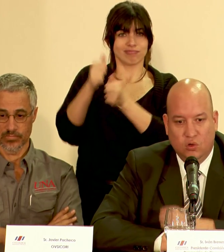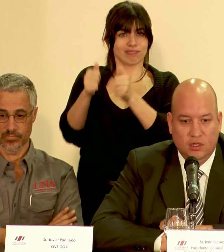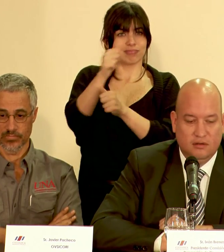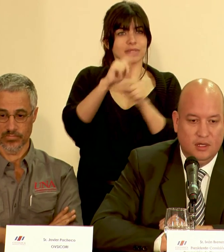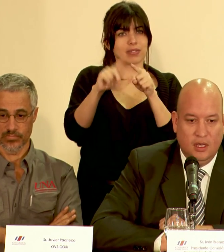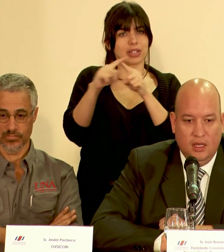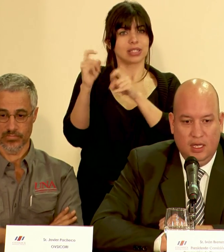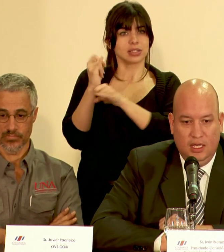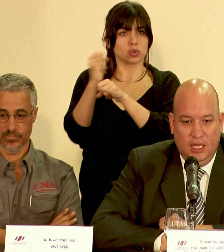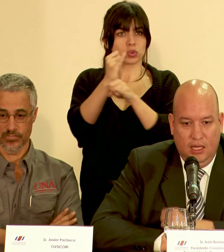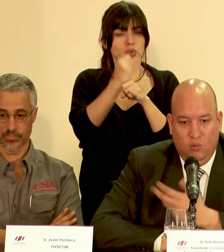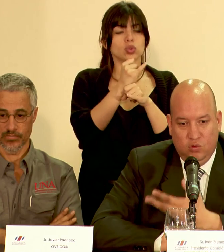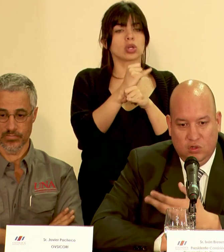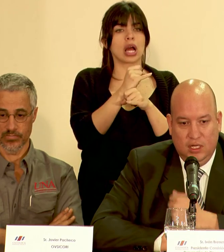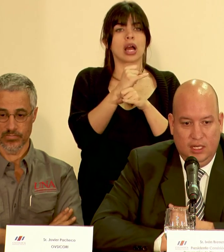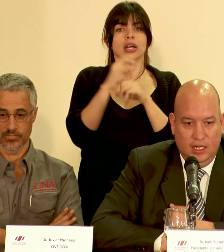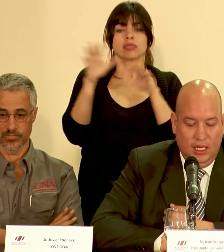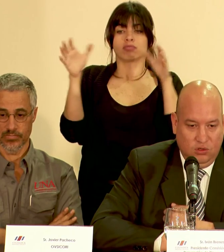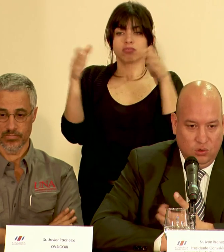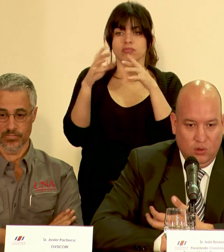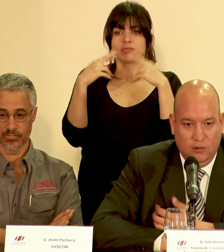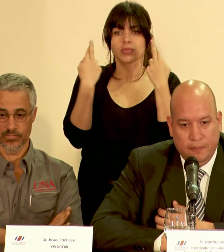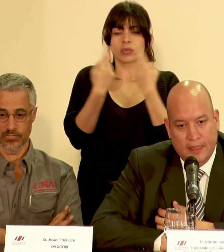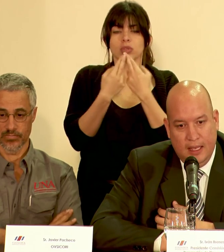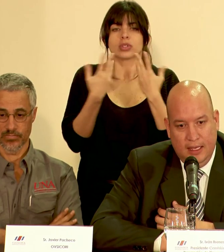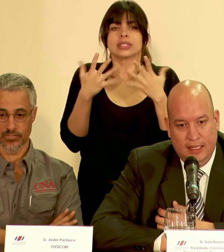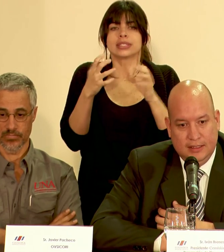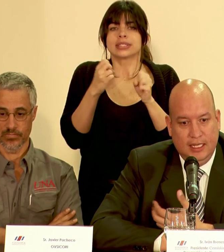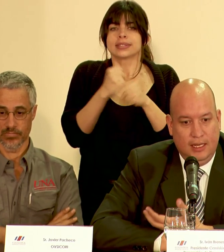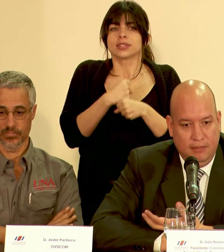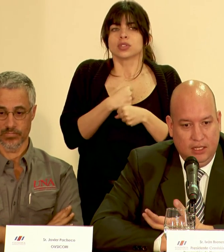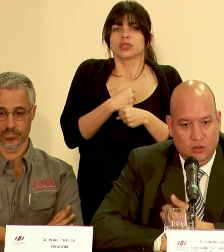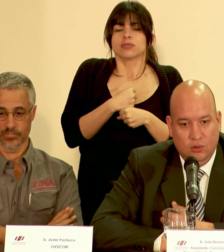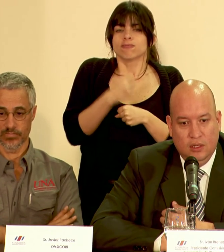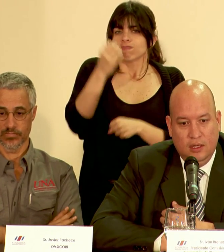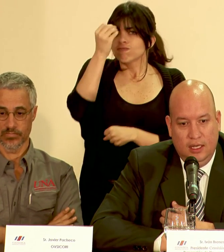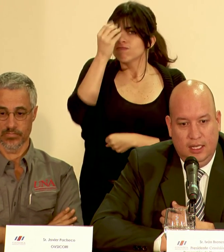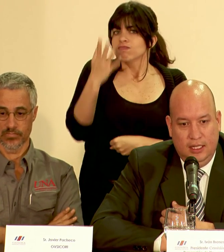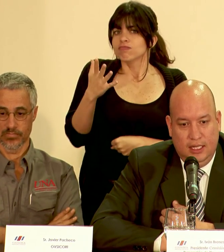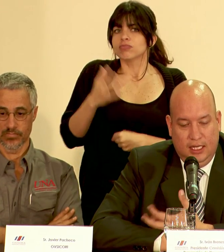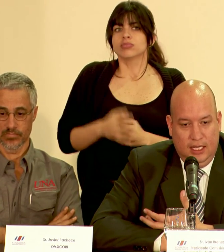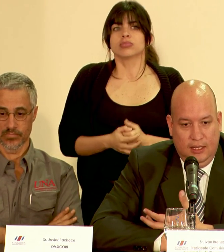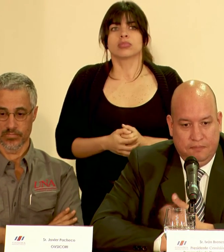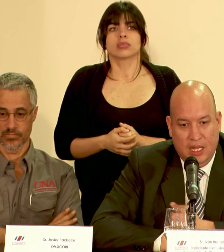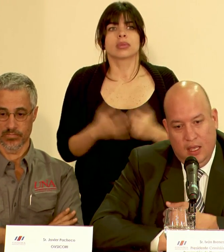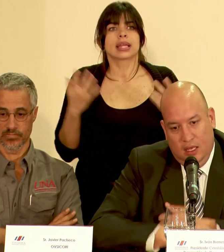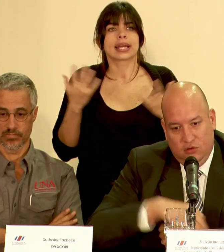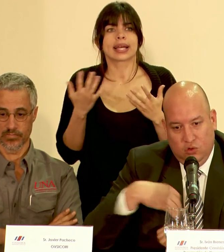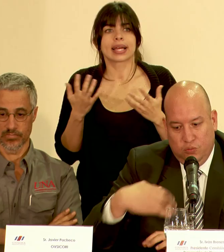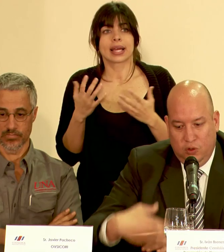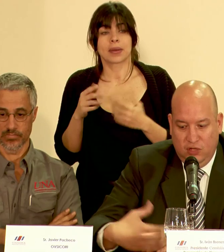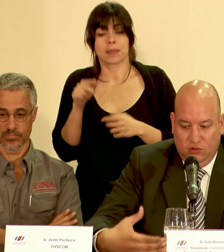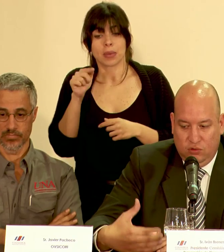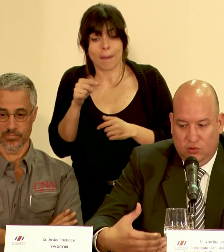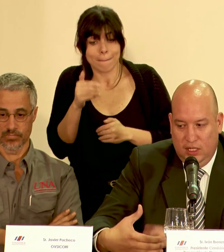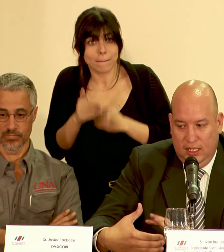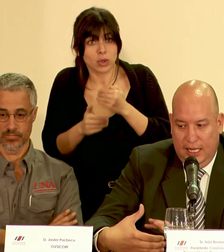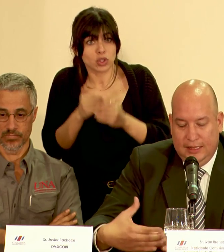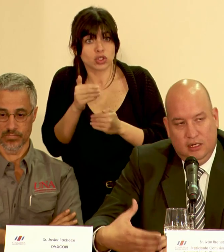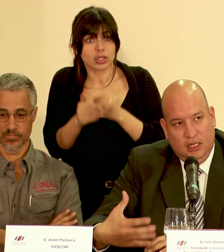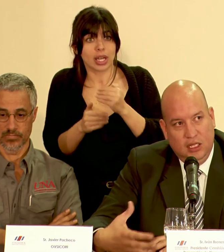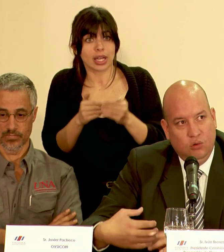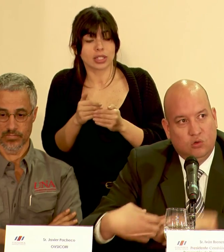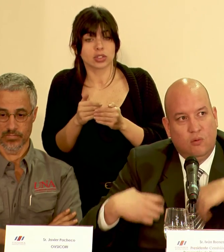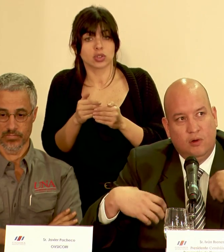instituciones hemos hecho el señalamiento de que estos procesos